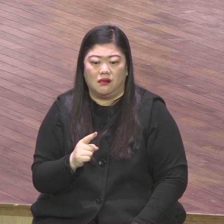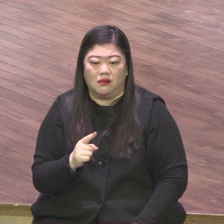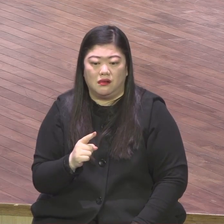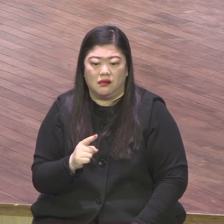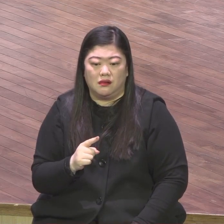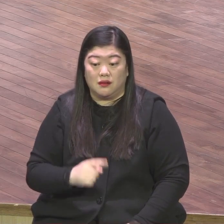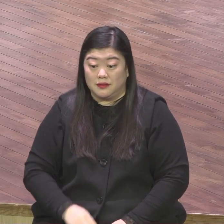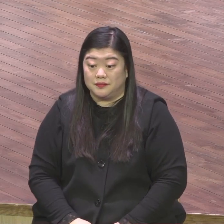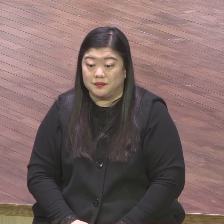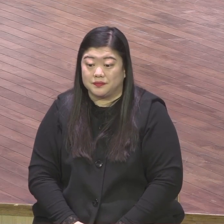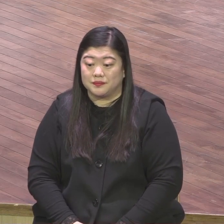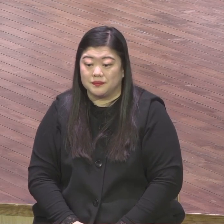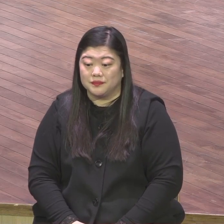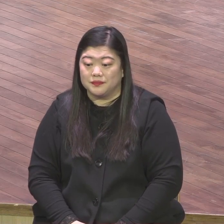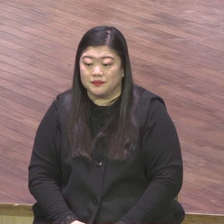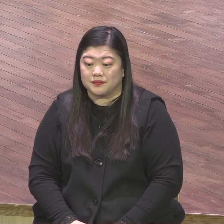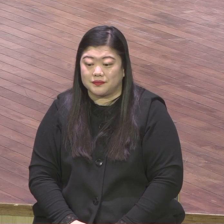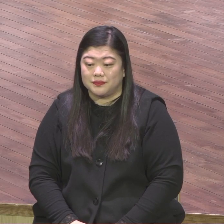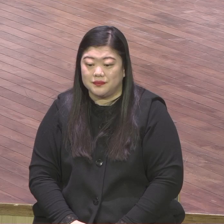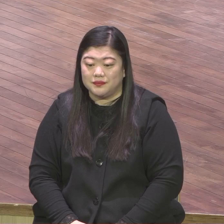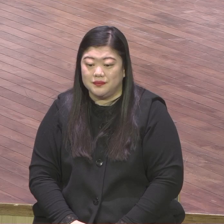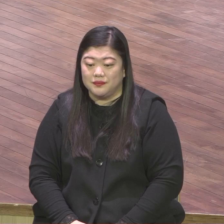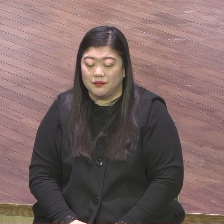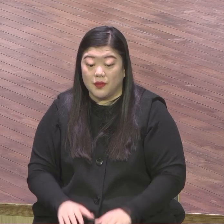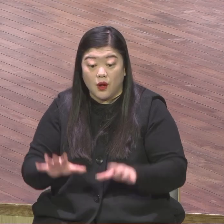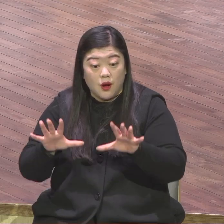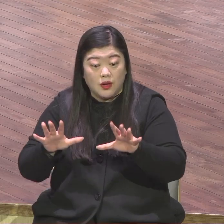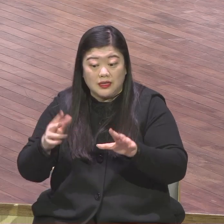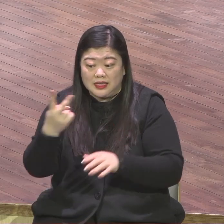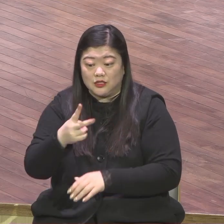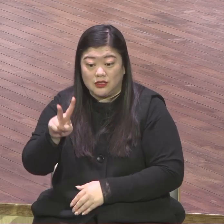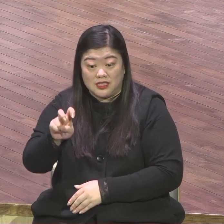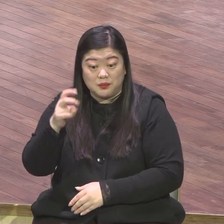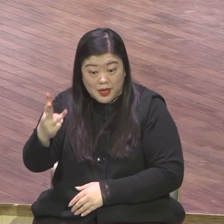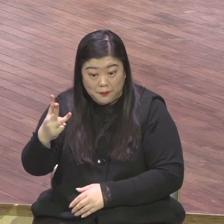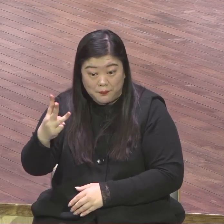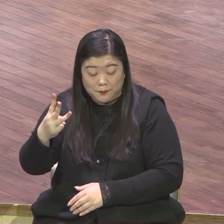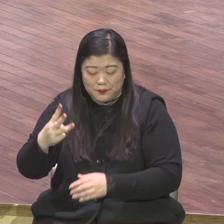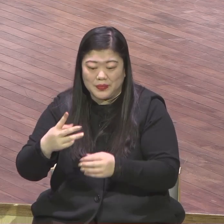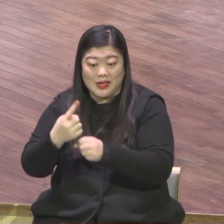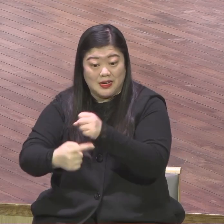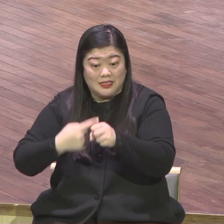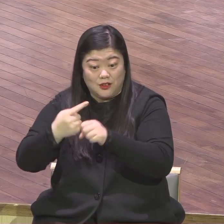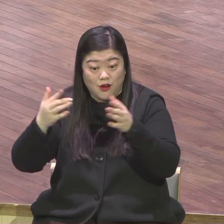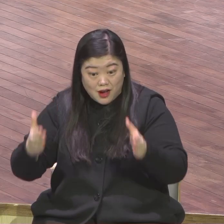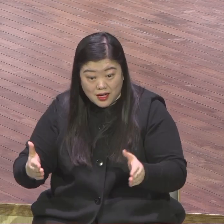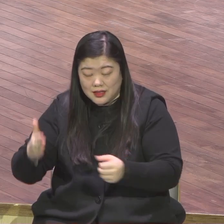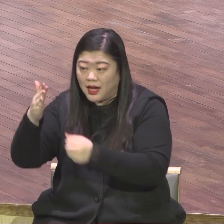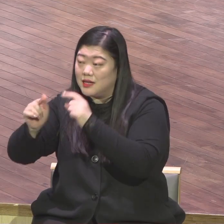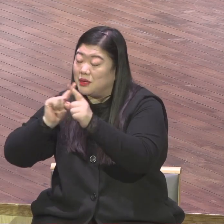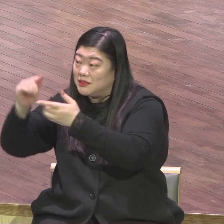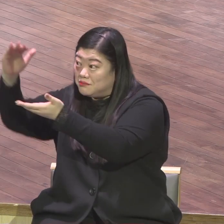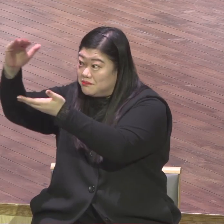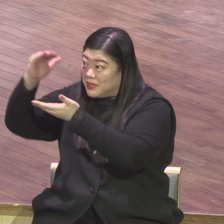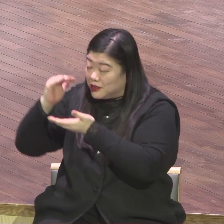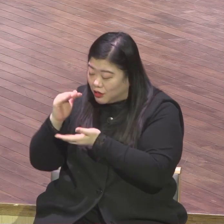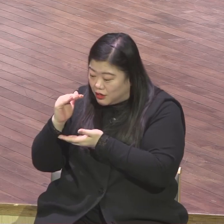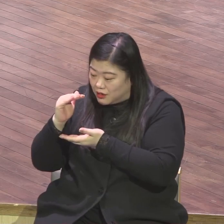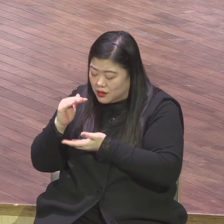2023년 영원계 전승도는 하나님 말씀과 이스라엘 소통하면서 그 말씀을 삶의 현장에 흐르게 하는 사천망대